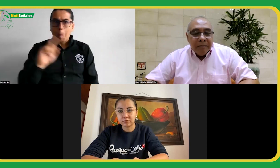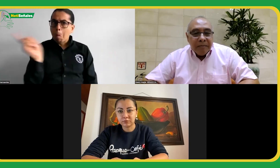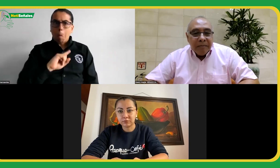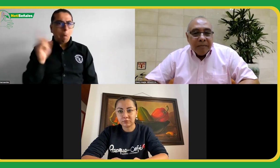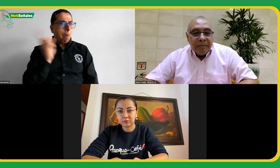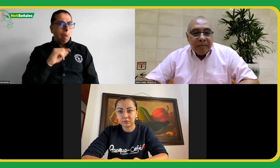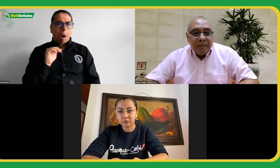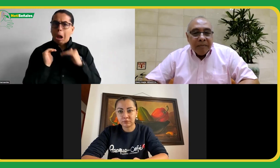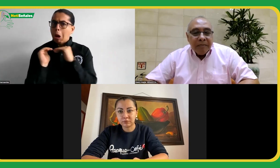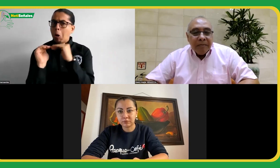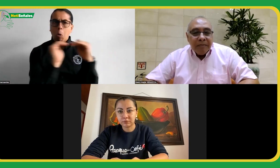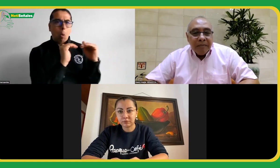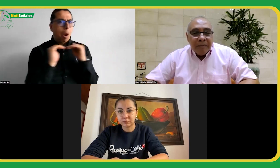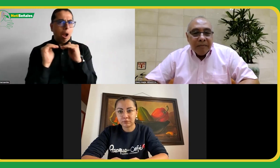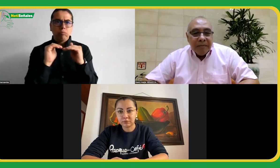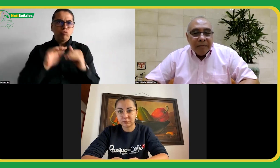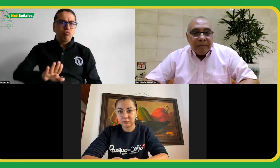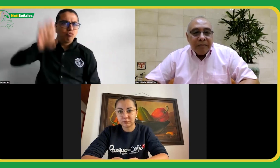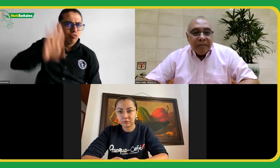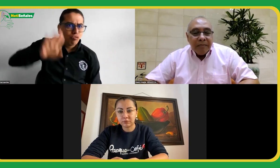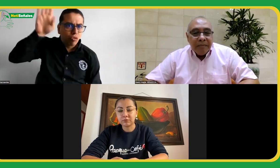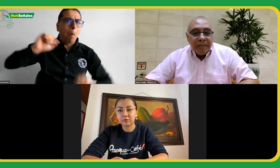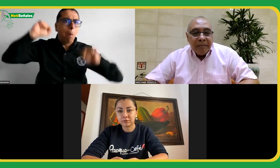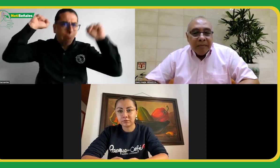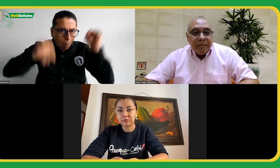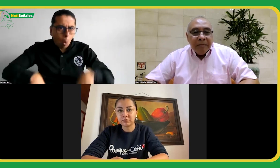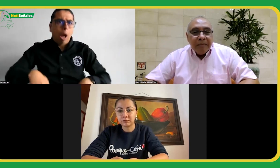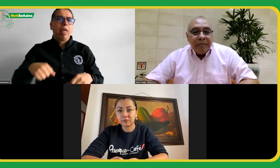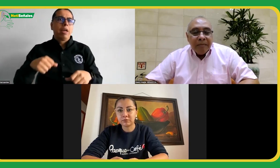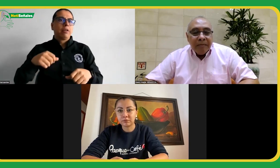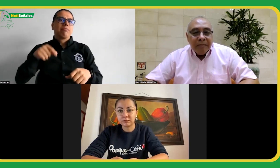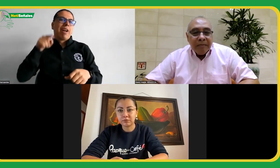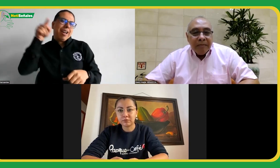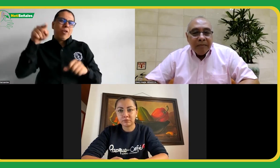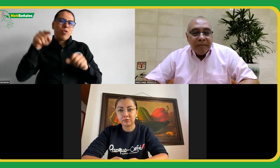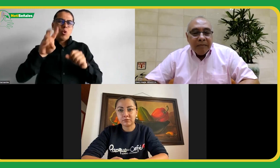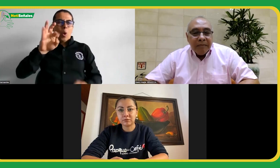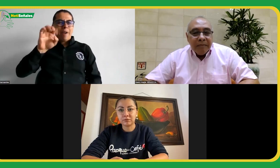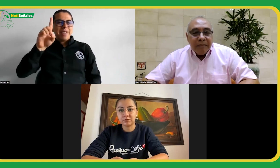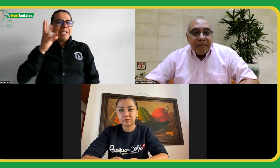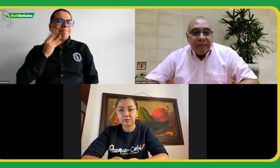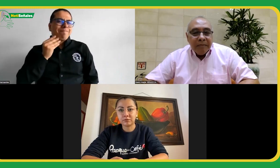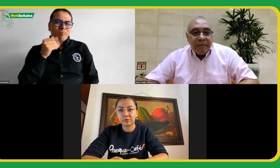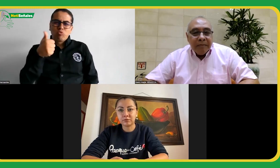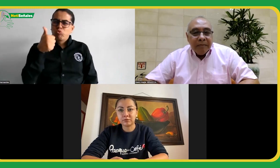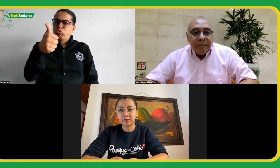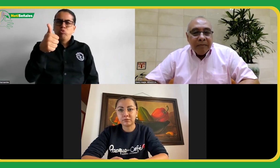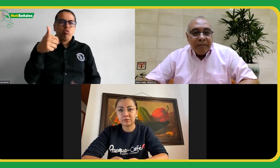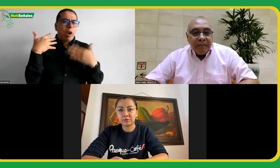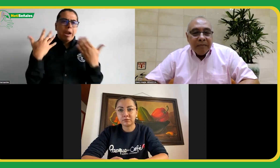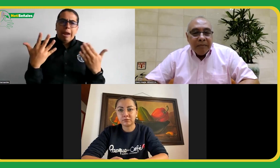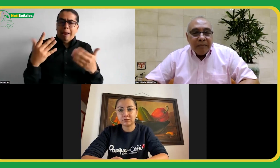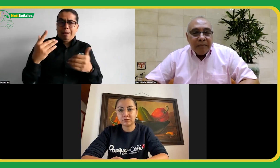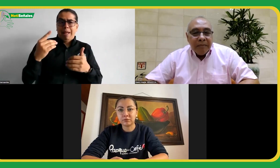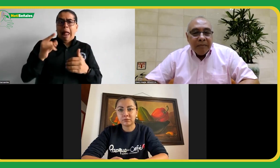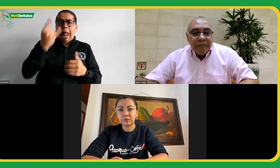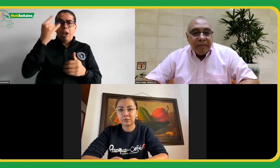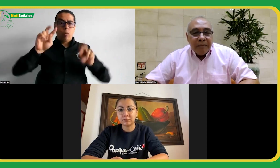poco más de qué ocurría, pero creo que eso fue lo único. El resto fue excelente. Creí que por estar en Zoom no iba a ser